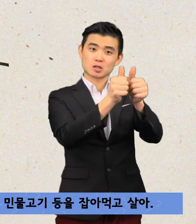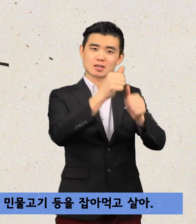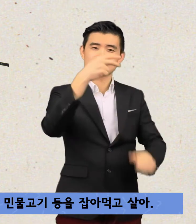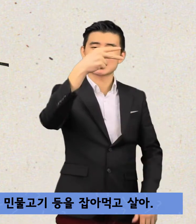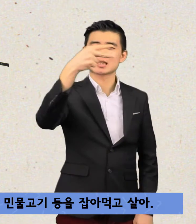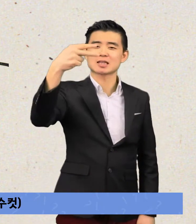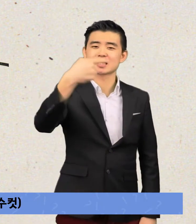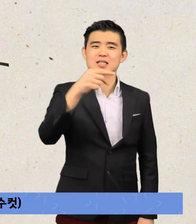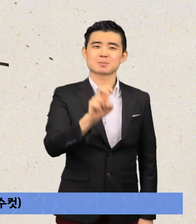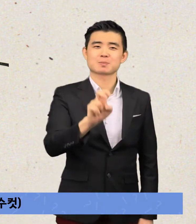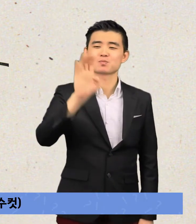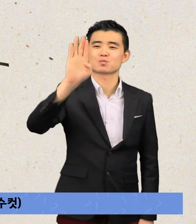뜸부기